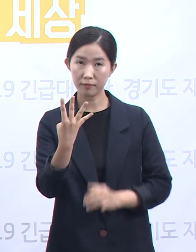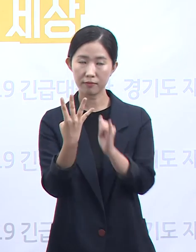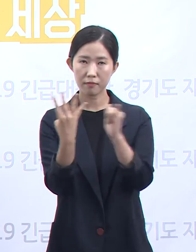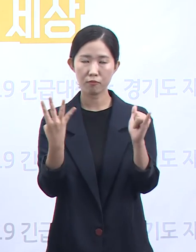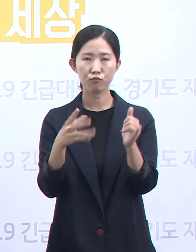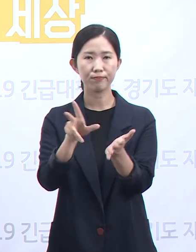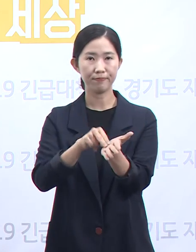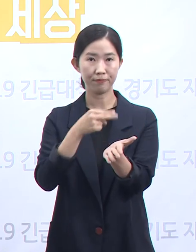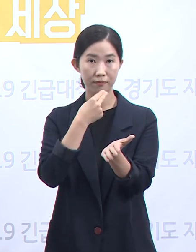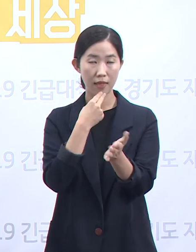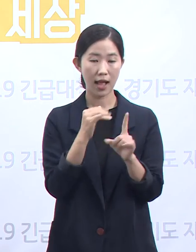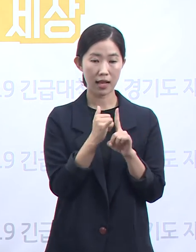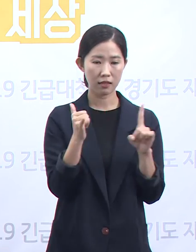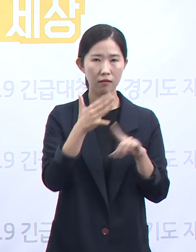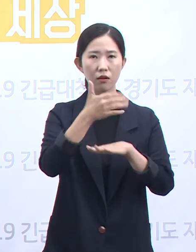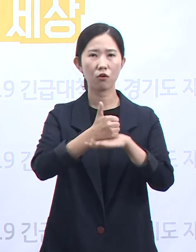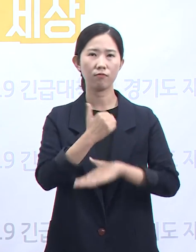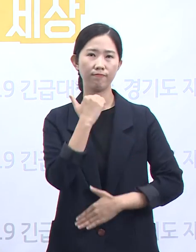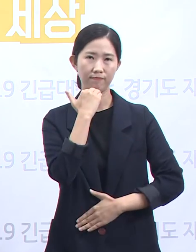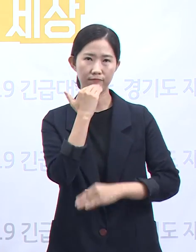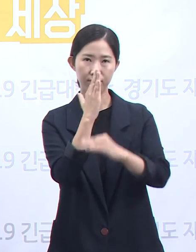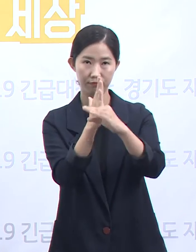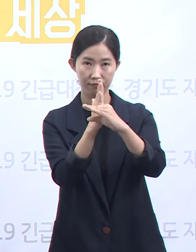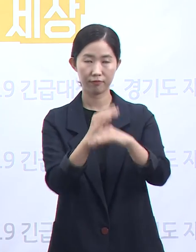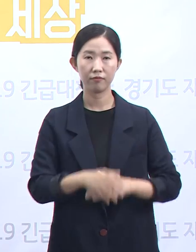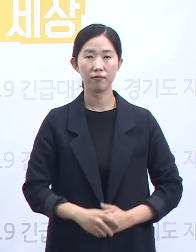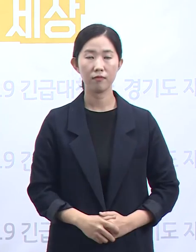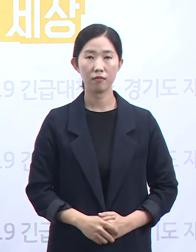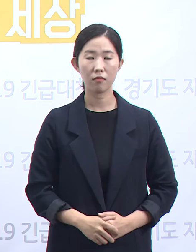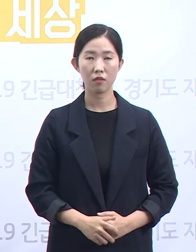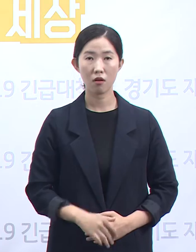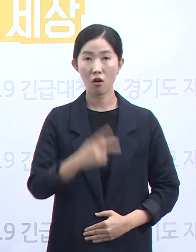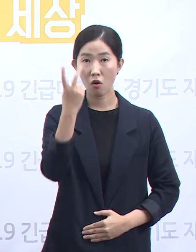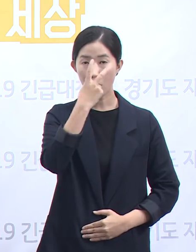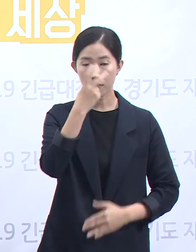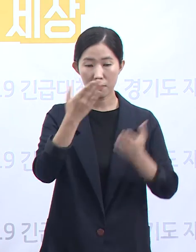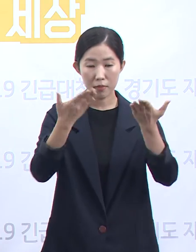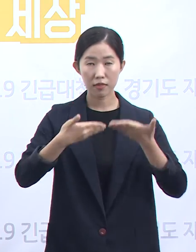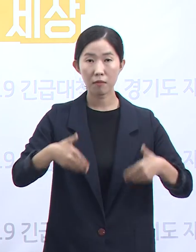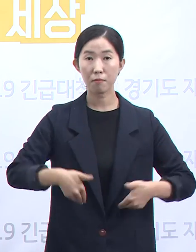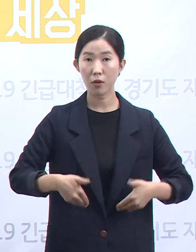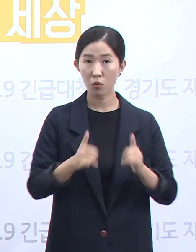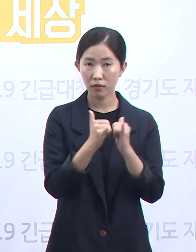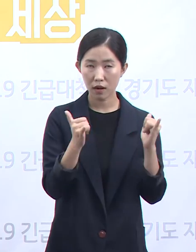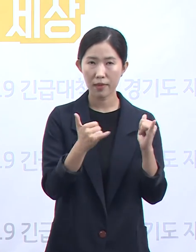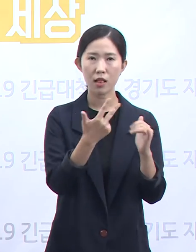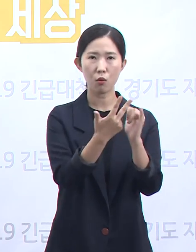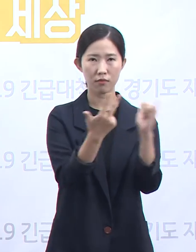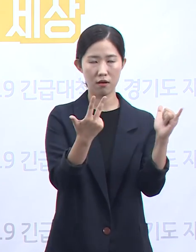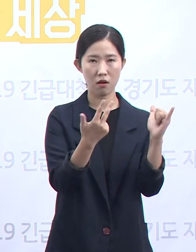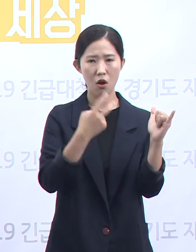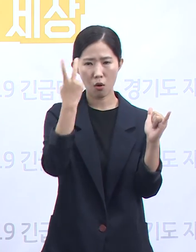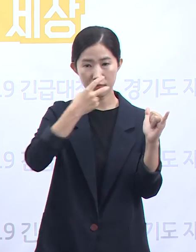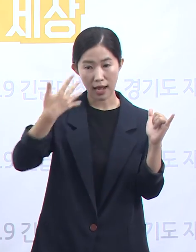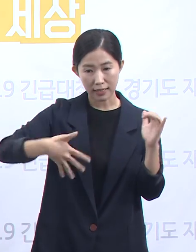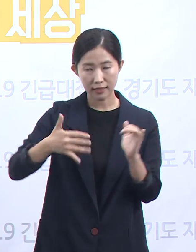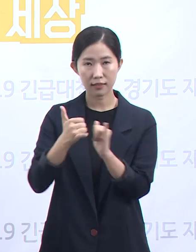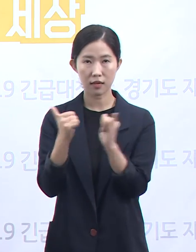1명은 결과를 기다리는 중입니다. 검사 예정자는 7명, 아직 미검사자는 98명입니다.